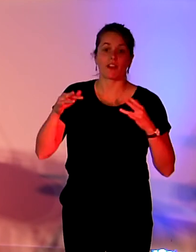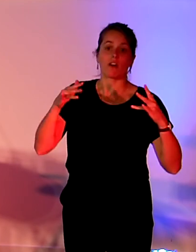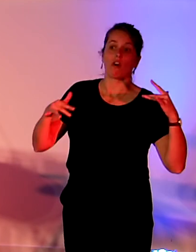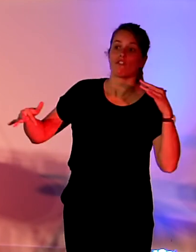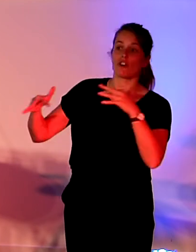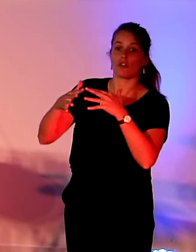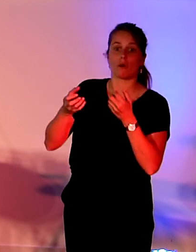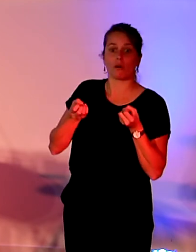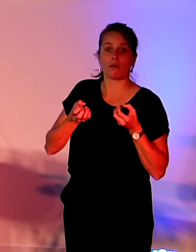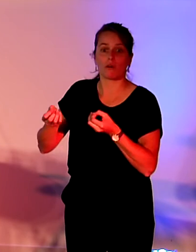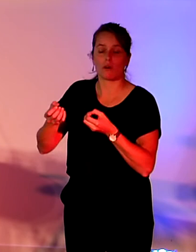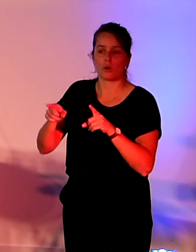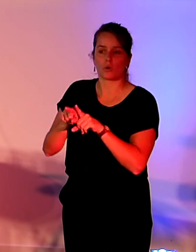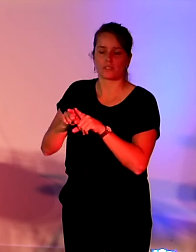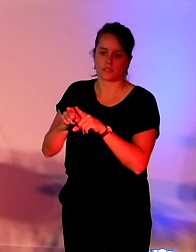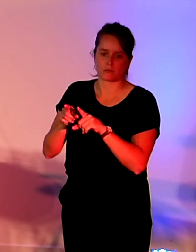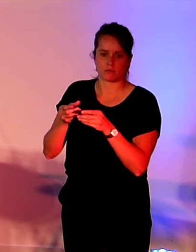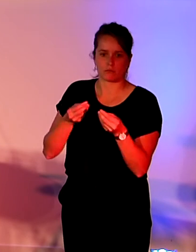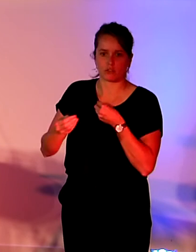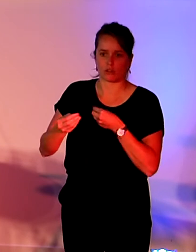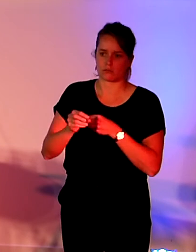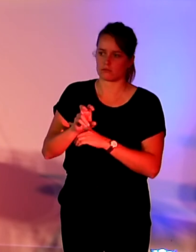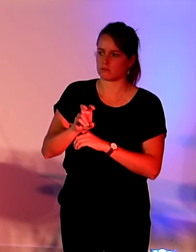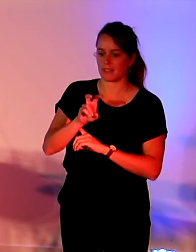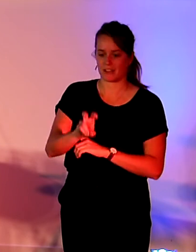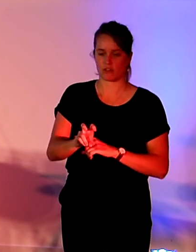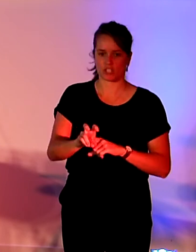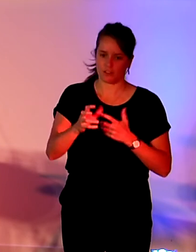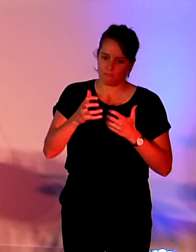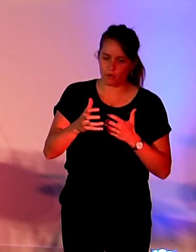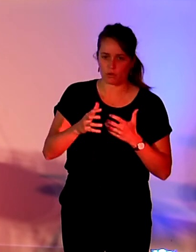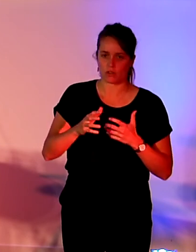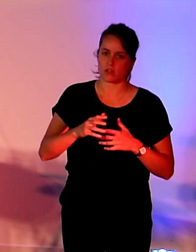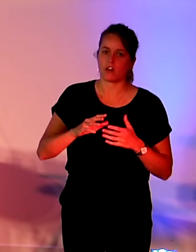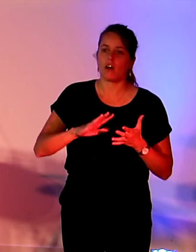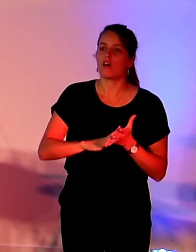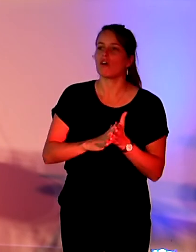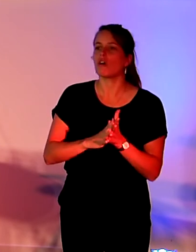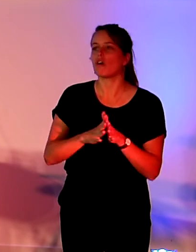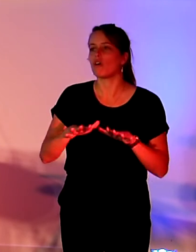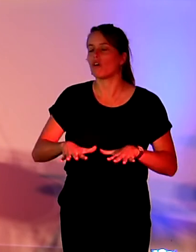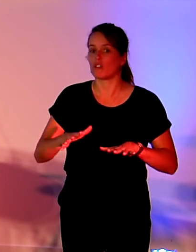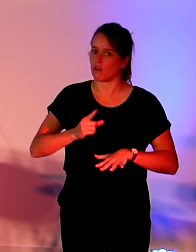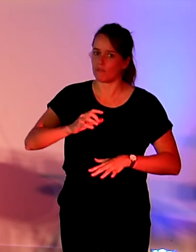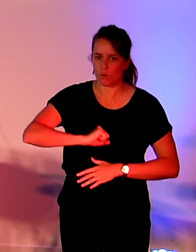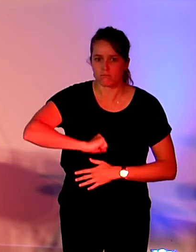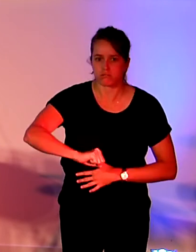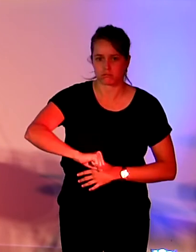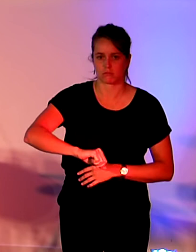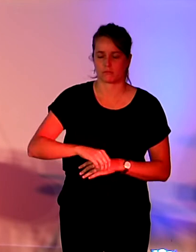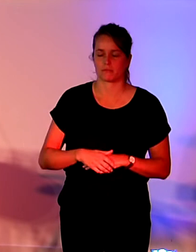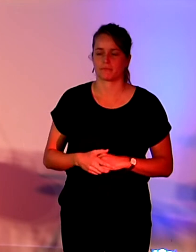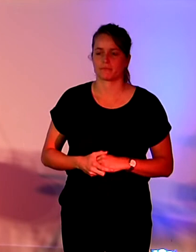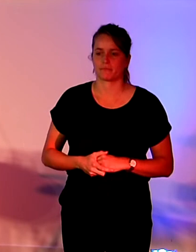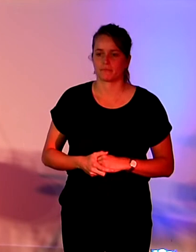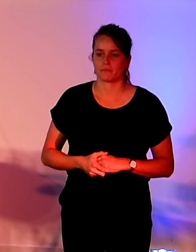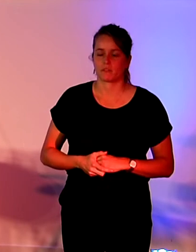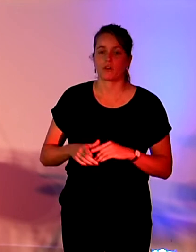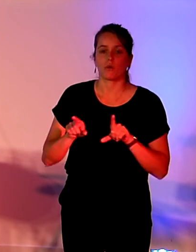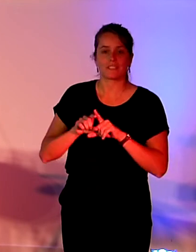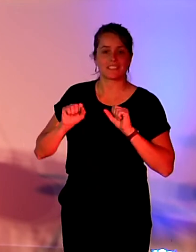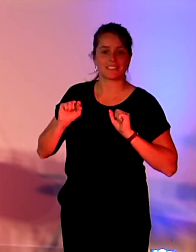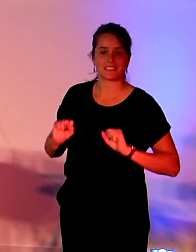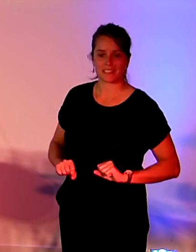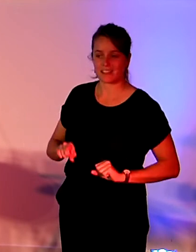les leviers d'accélération de la transition écologique. En parallèle, on a un rapport du Sénat sur l'empreinte